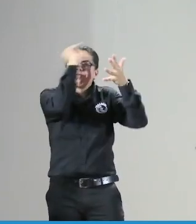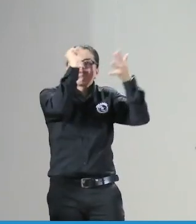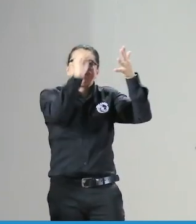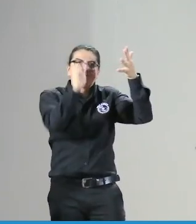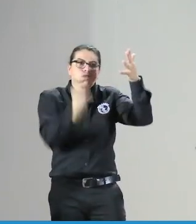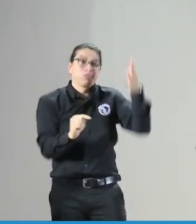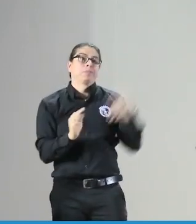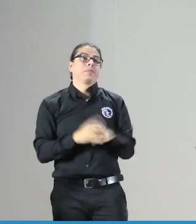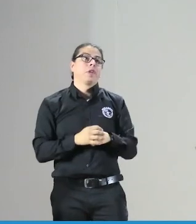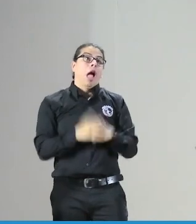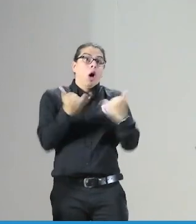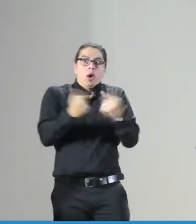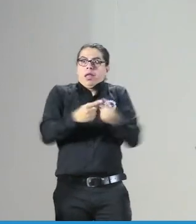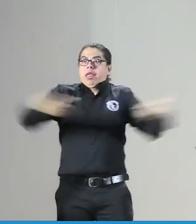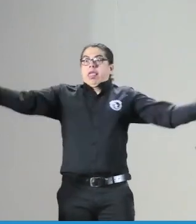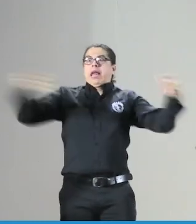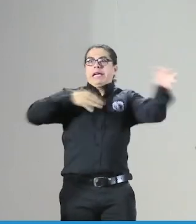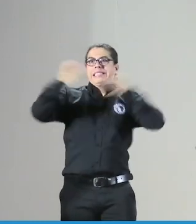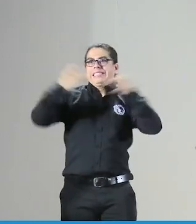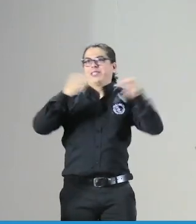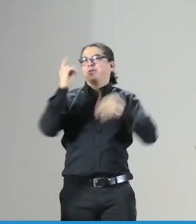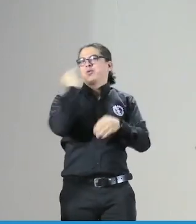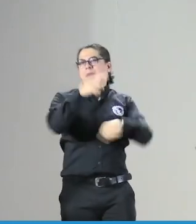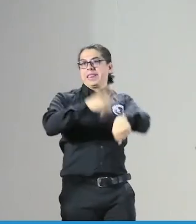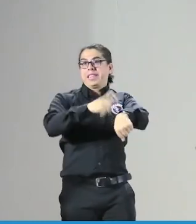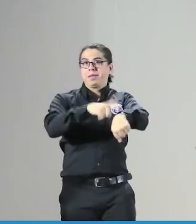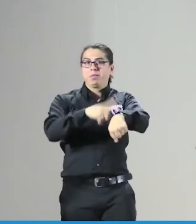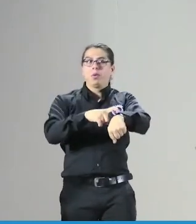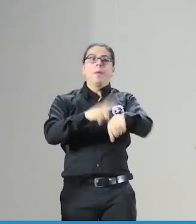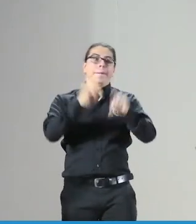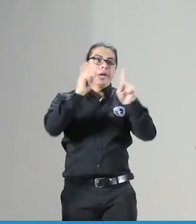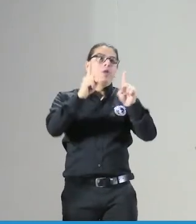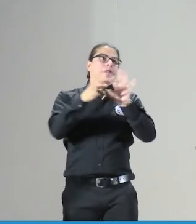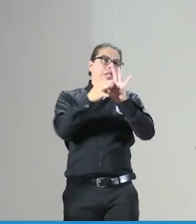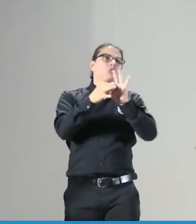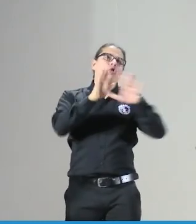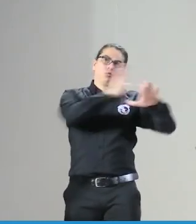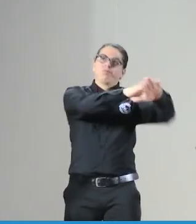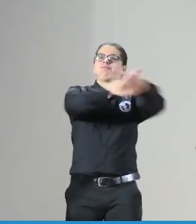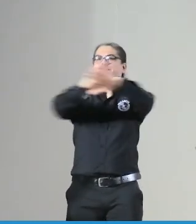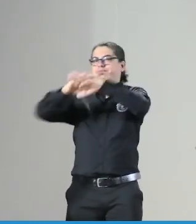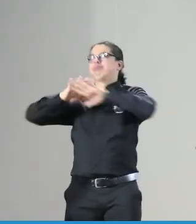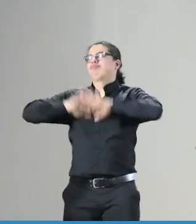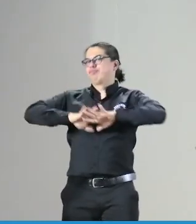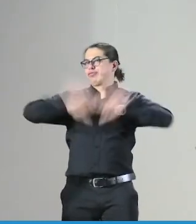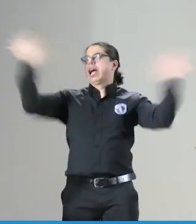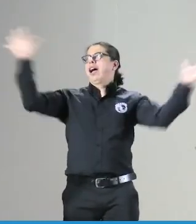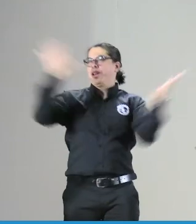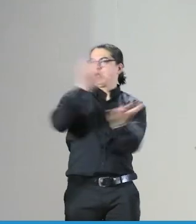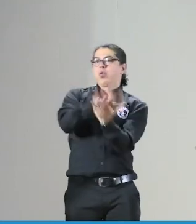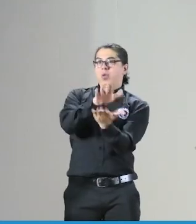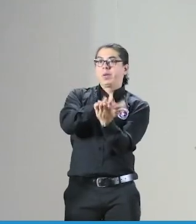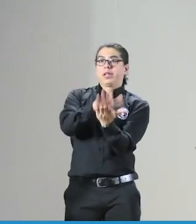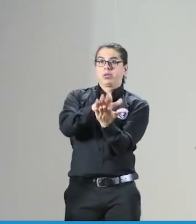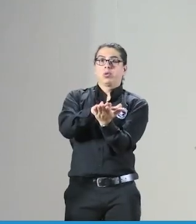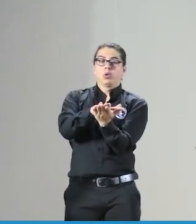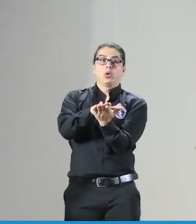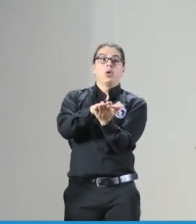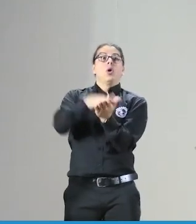éticos se habla de la imparcialidad entonces ahorita pues es un tema un poco más extenso que no tengo el tiempo pero el